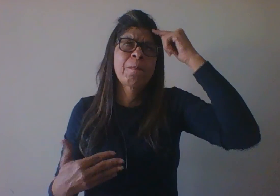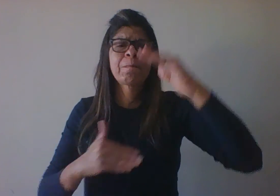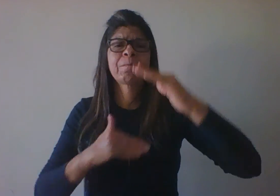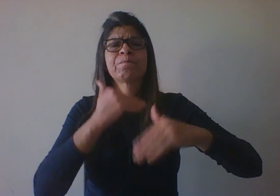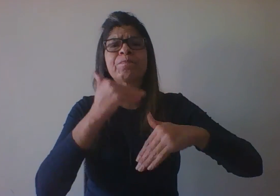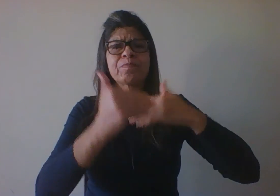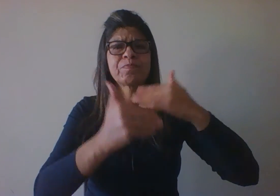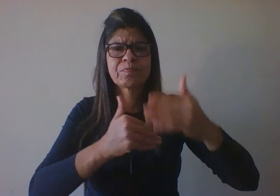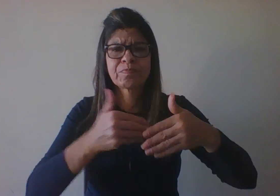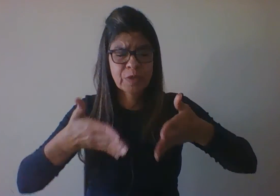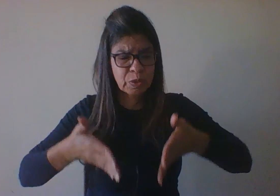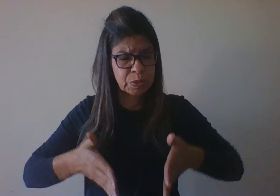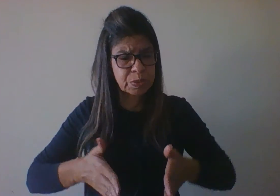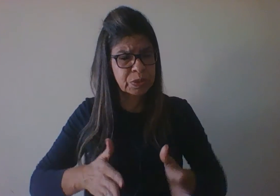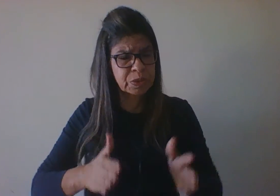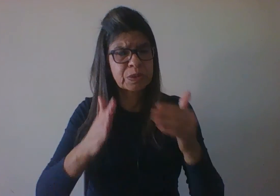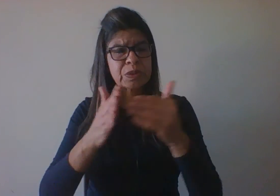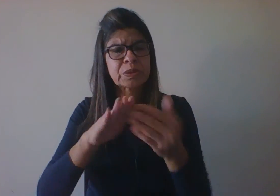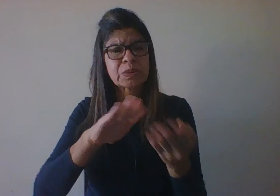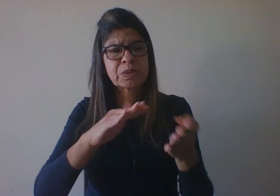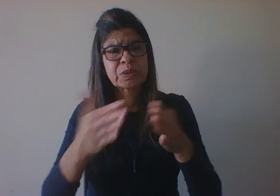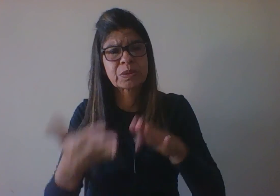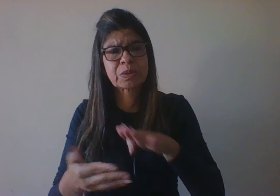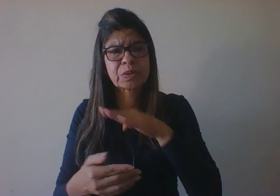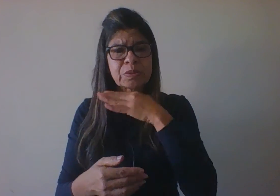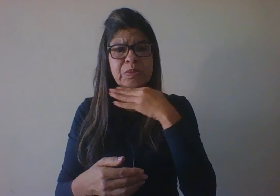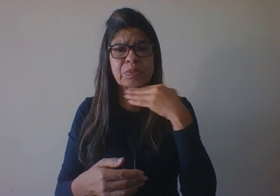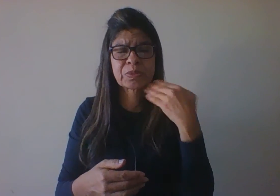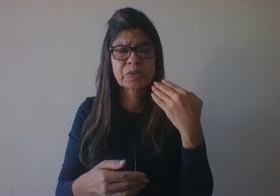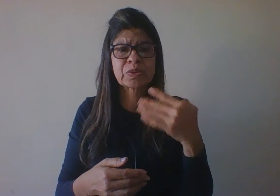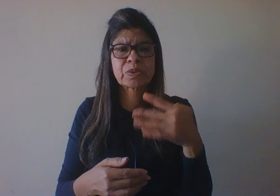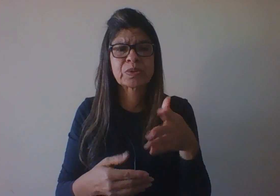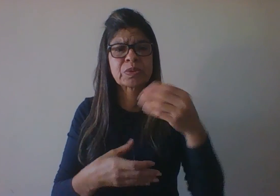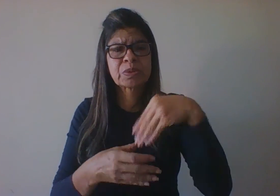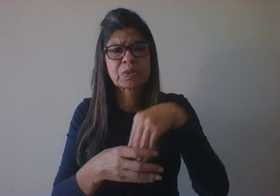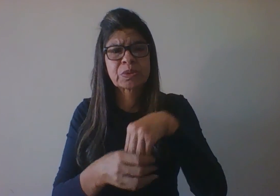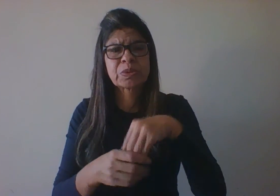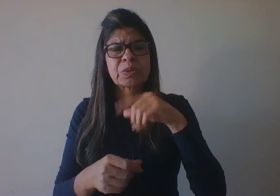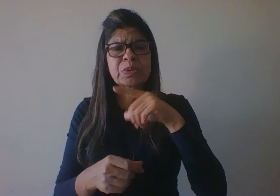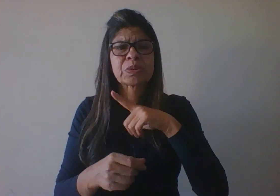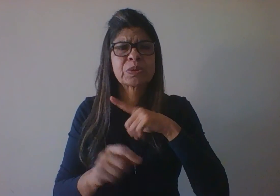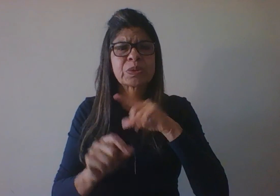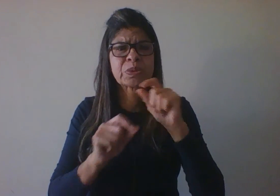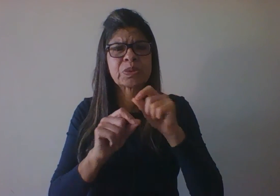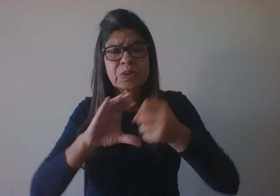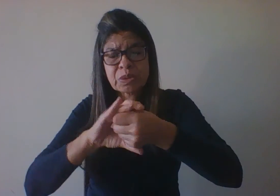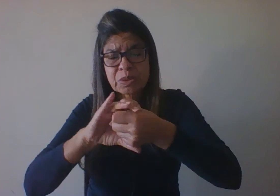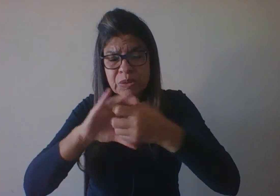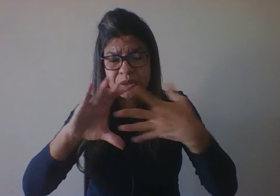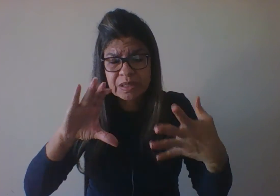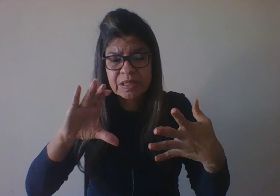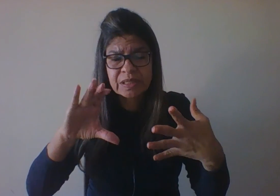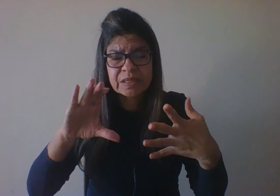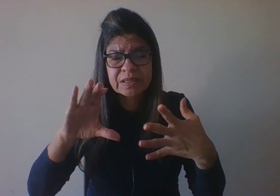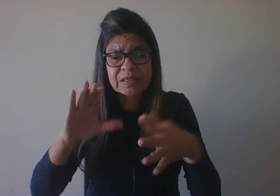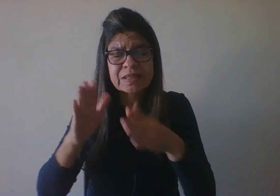cada idade e o que caracteriza cada fase. Então, nesse sentido, a gente entende que o estudo é